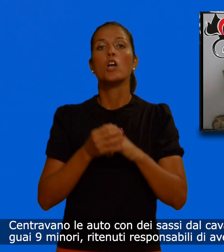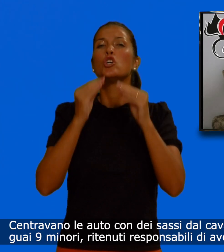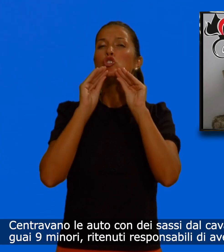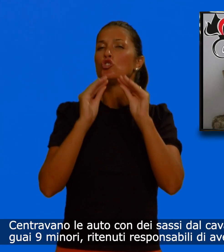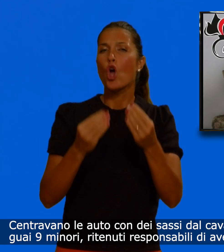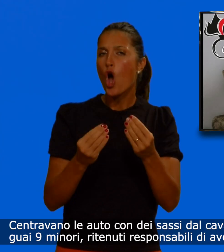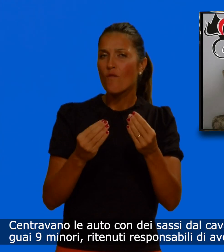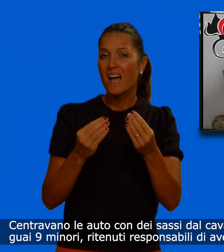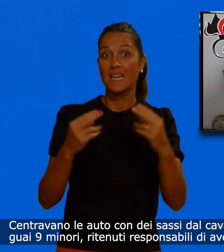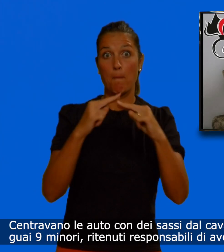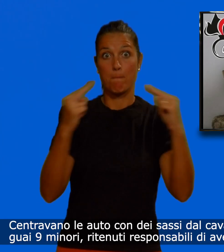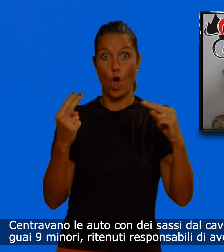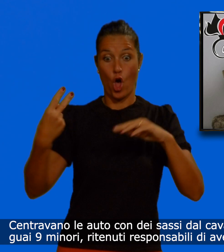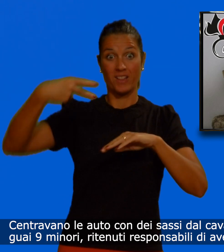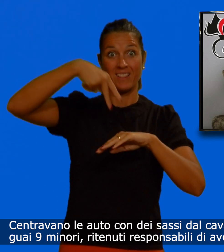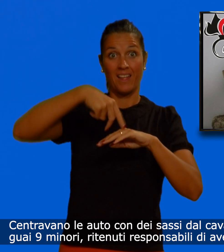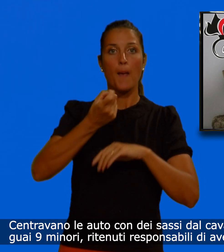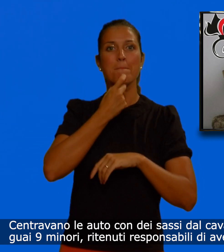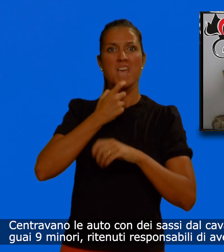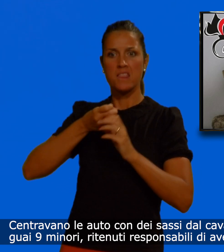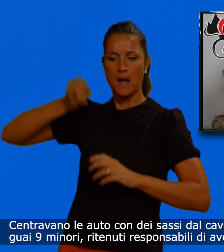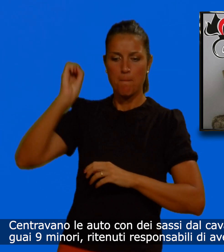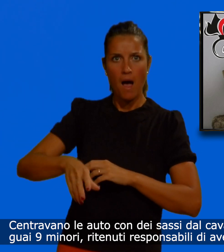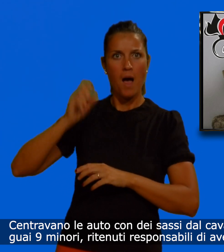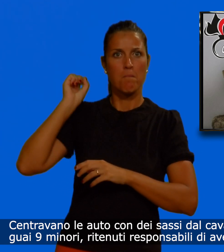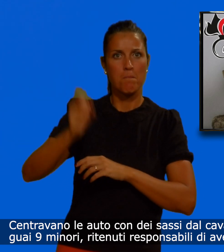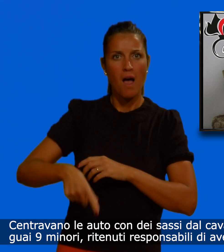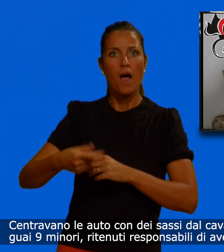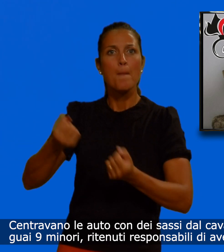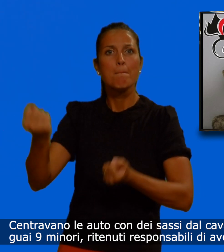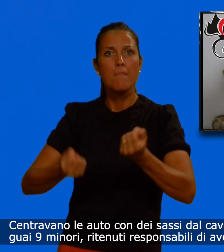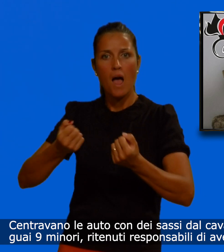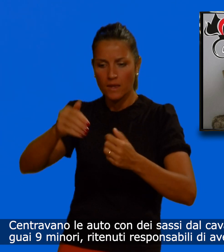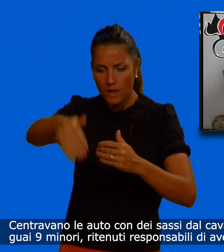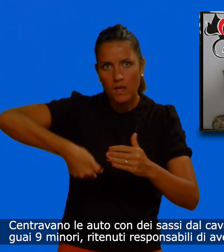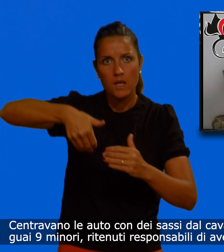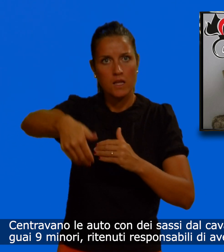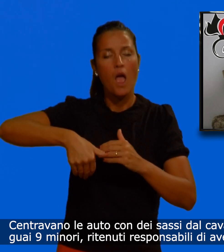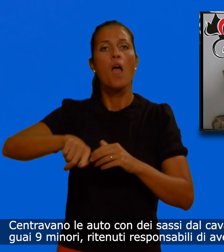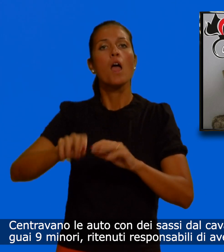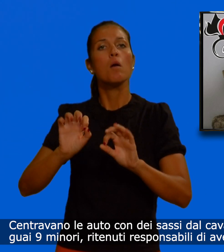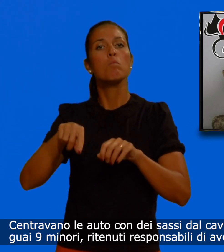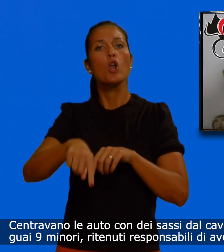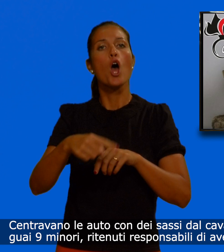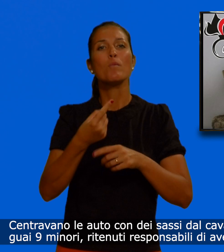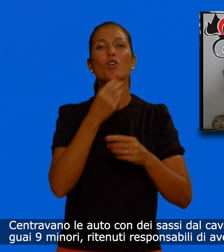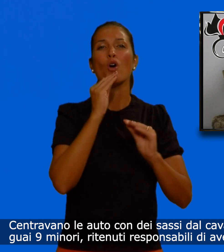Centravano le auto con dei sassi dal cavalcavia. Sono finiti nei guai nove minori, ritenuti